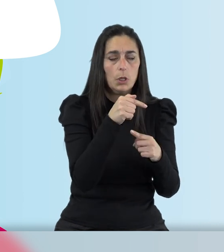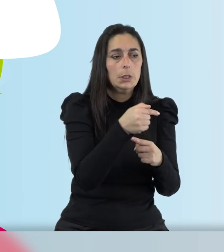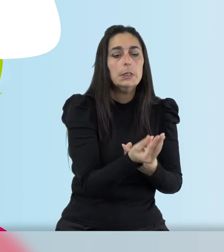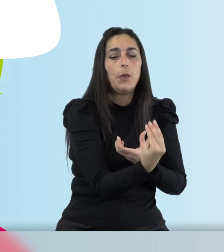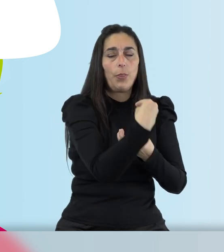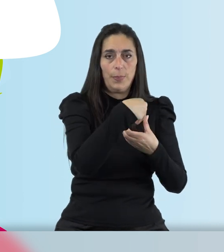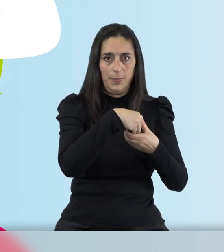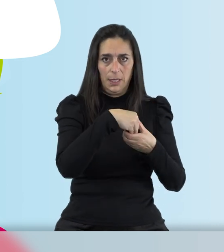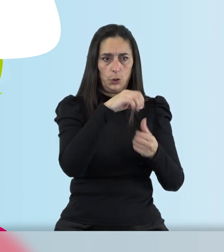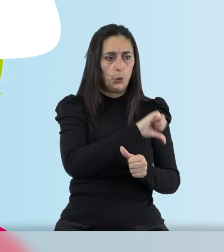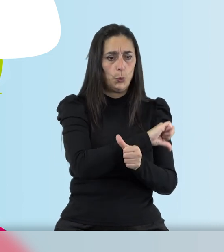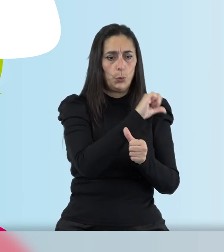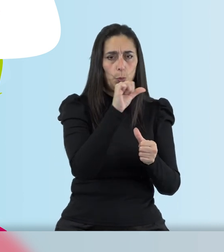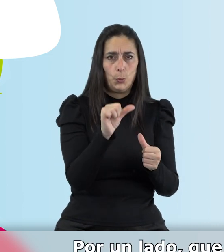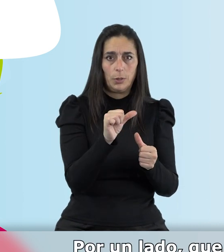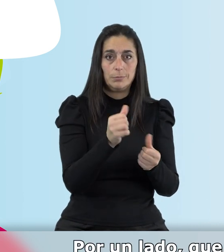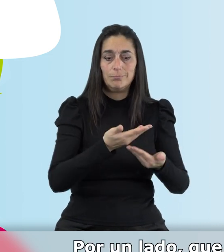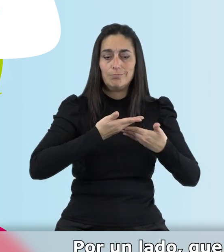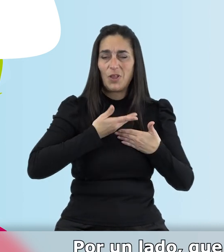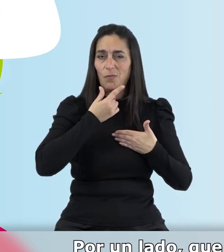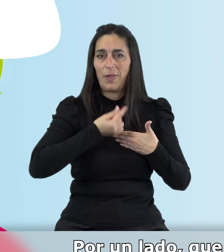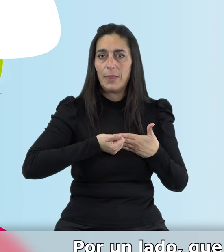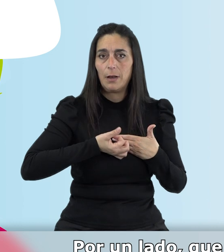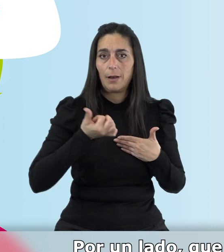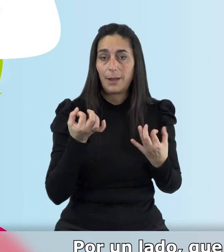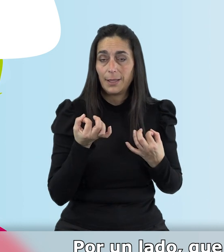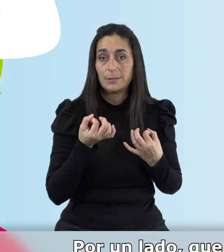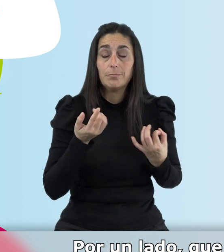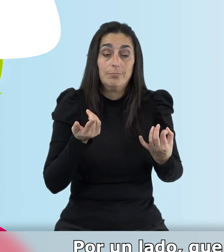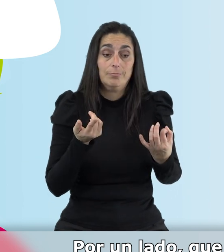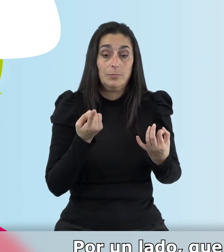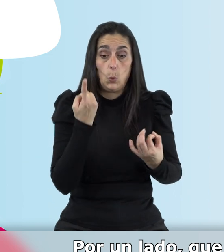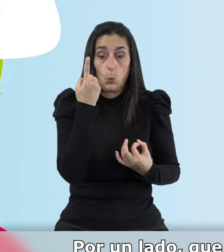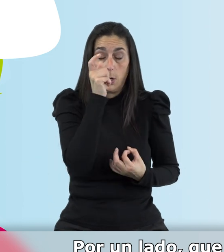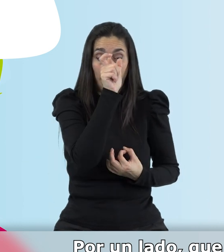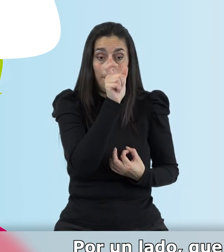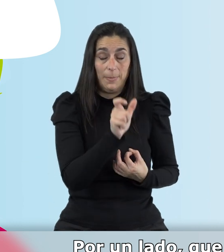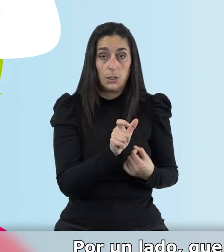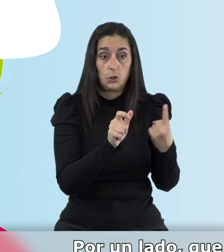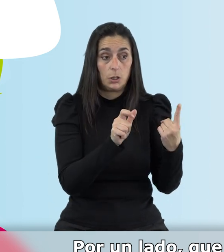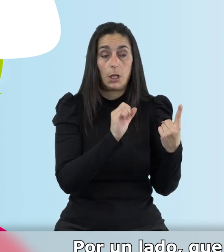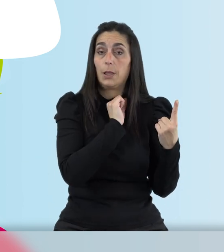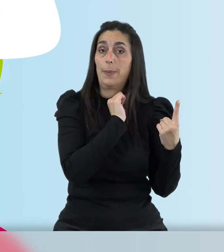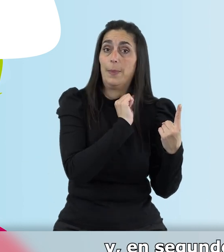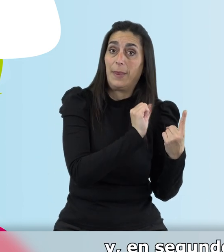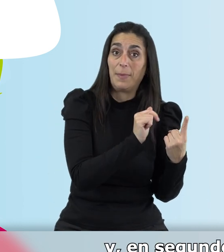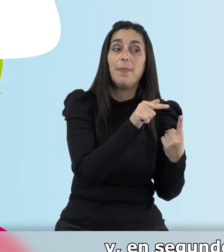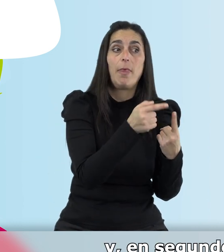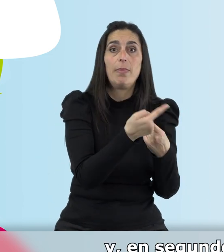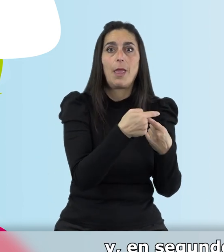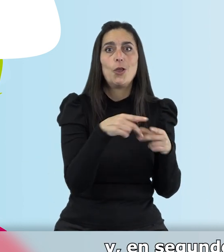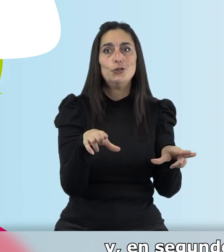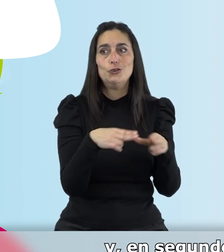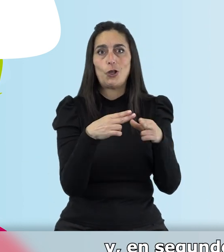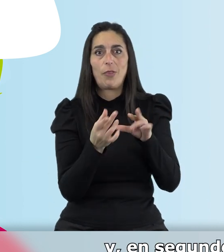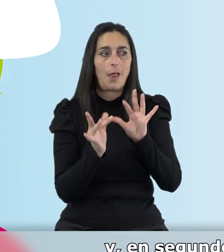del día. ¿Qué es lo que facilita? Por un lado, que la persona con dependencia pueda socializarse y en